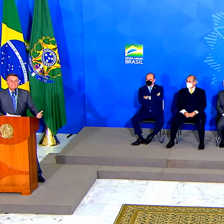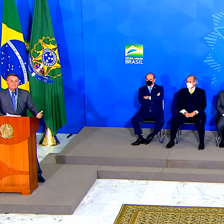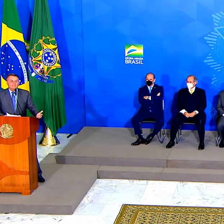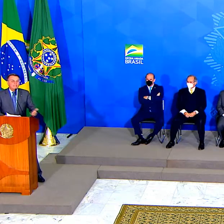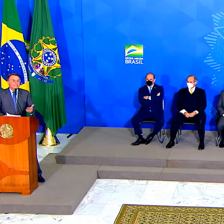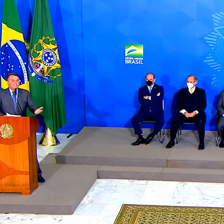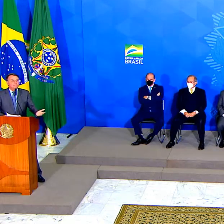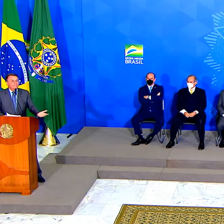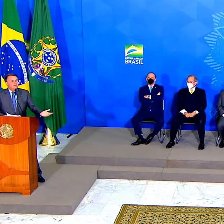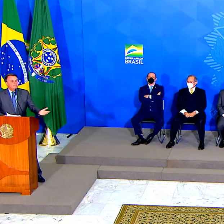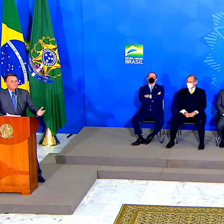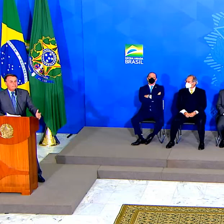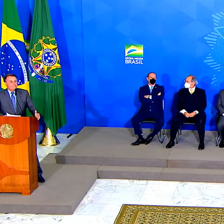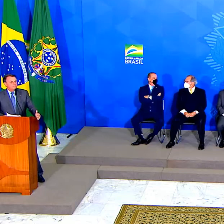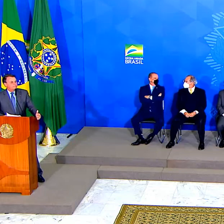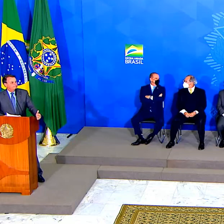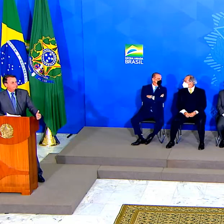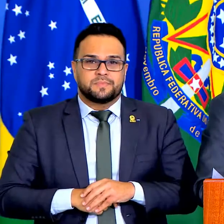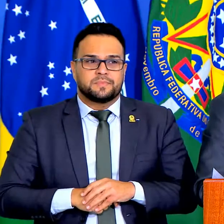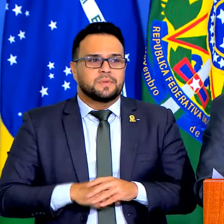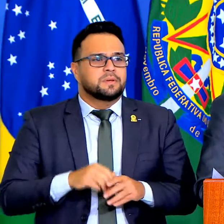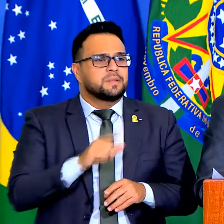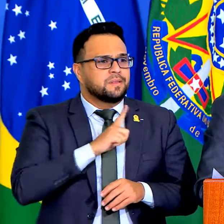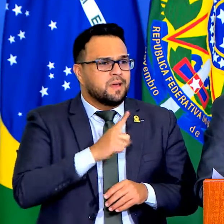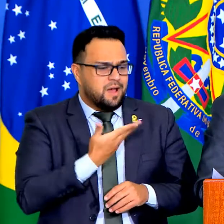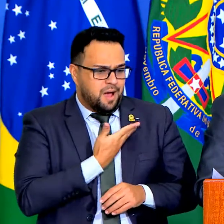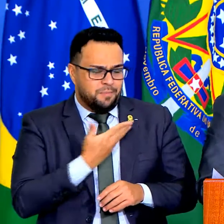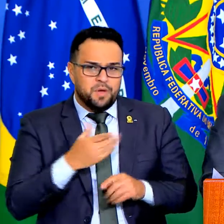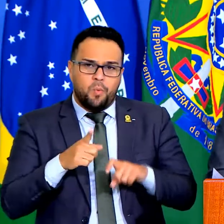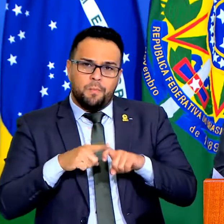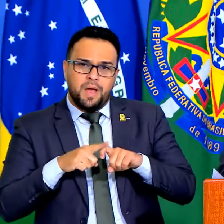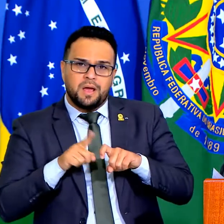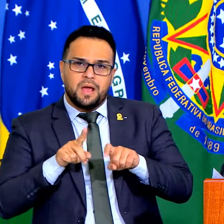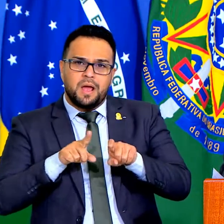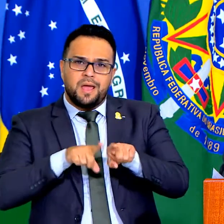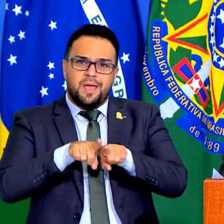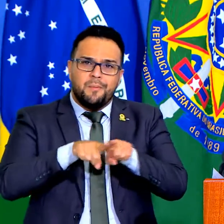A questão, quem aqui não tem um amigo médico, um irmão, parente,